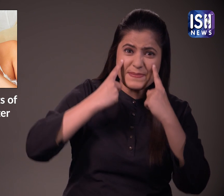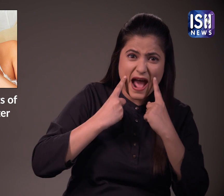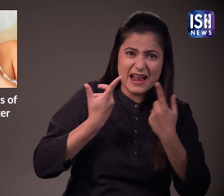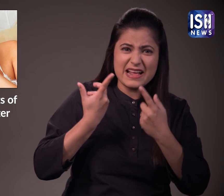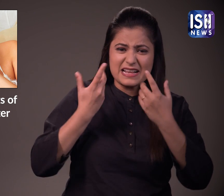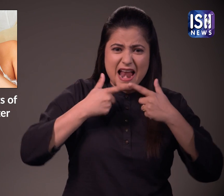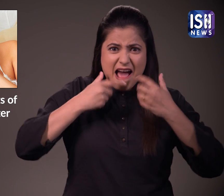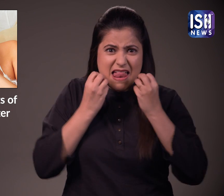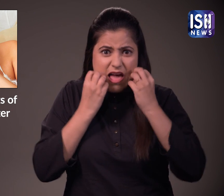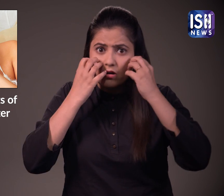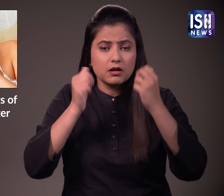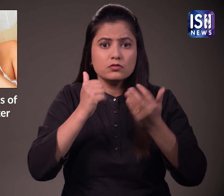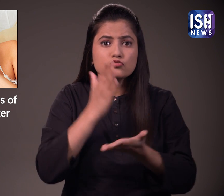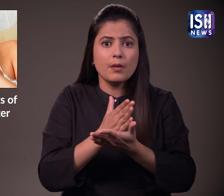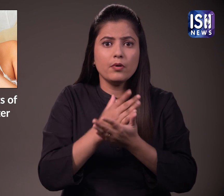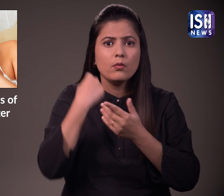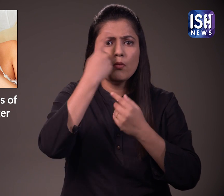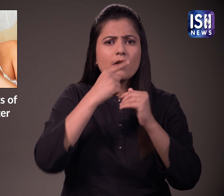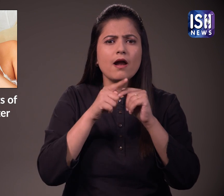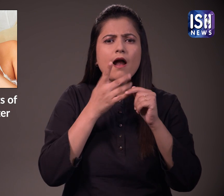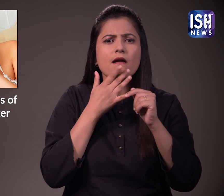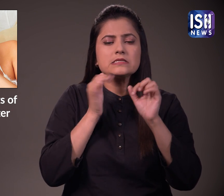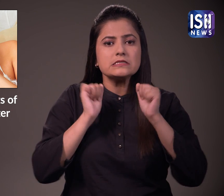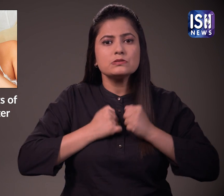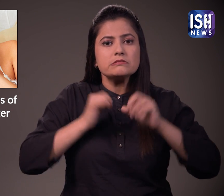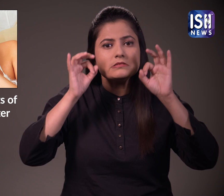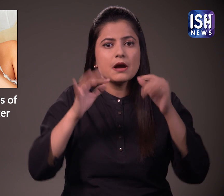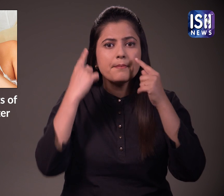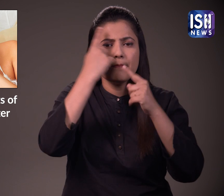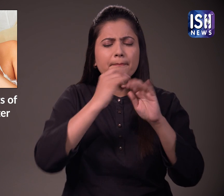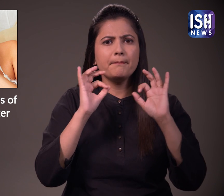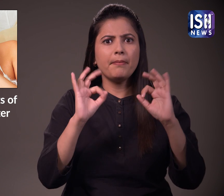ये सन्बन को शान्द करता है और प्राकृतिक त्वचा के रंग को बनाये रखता है